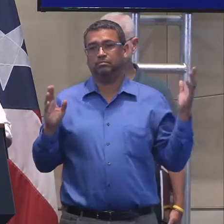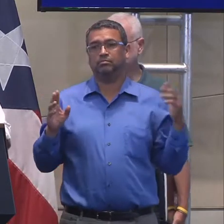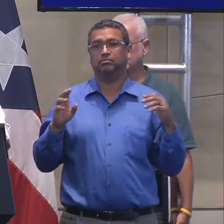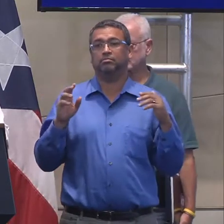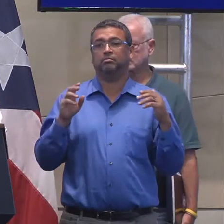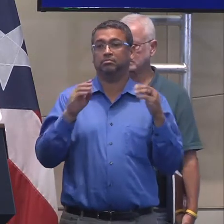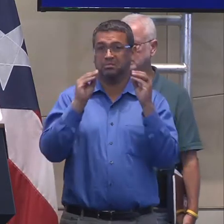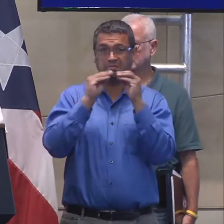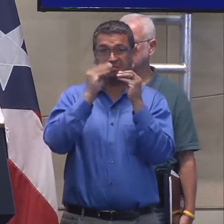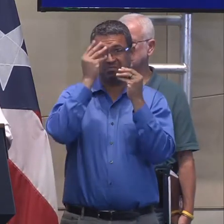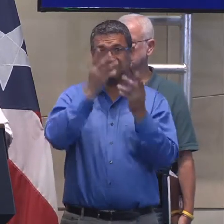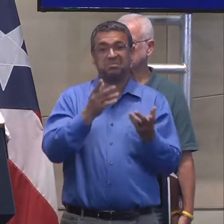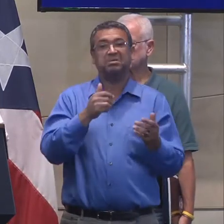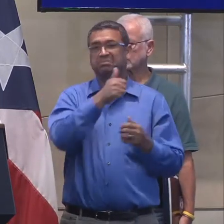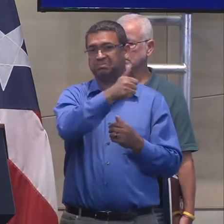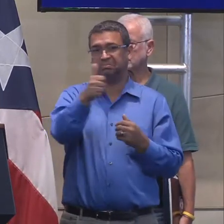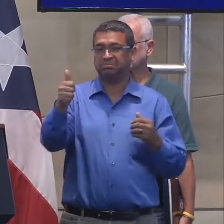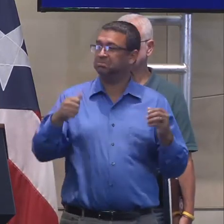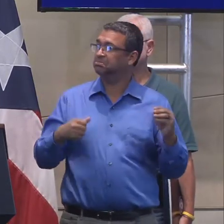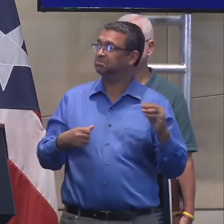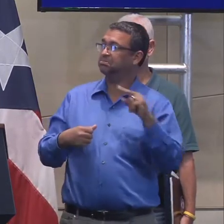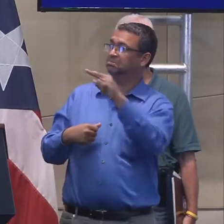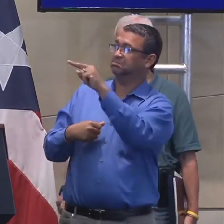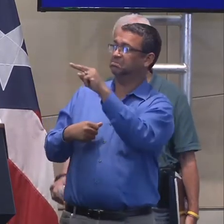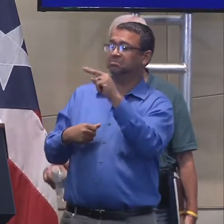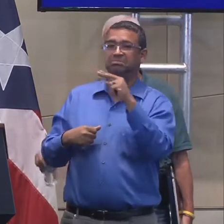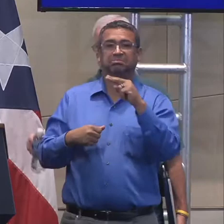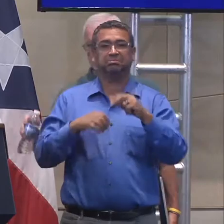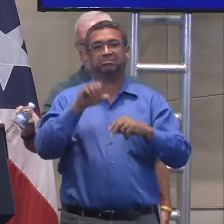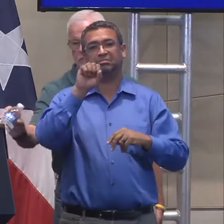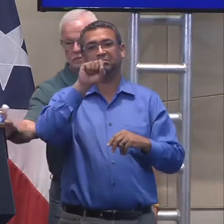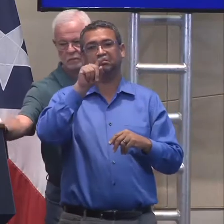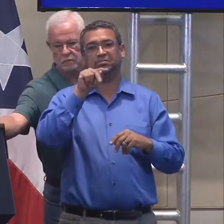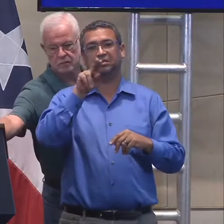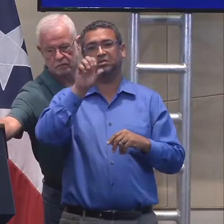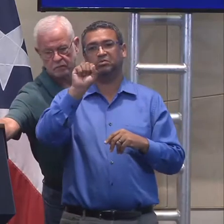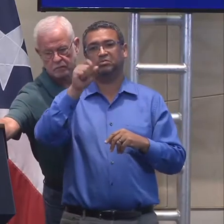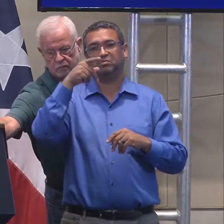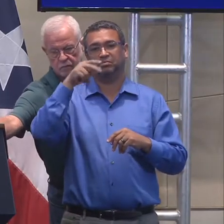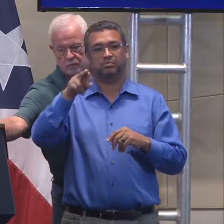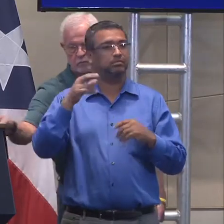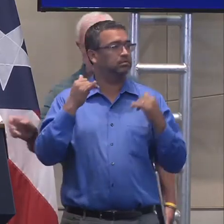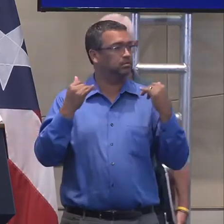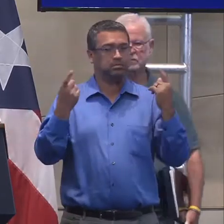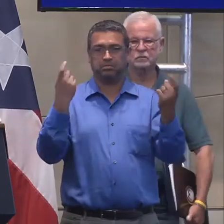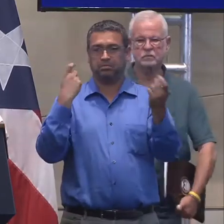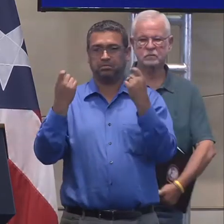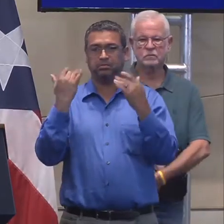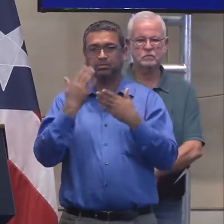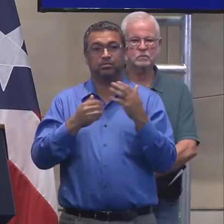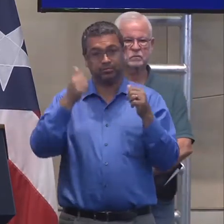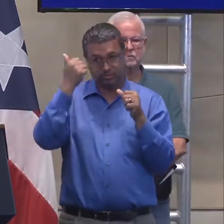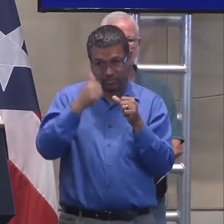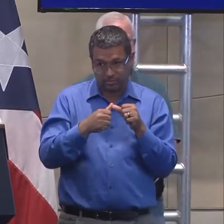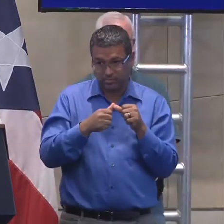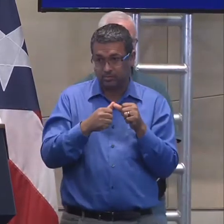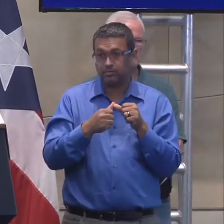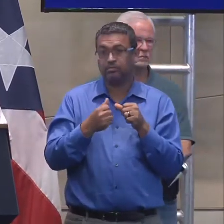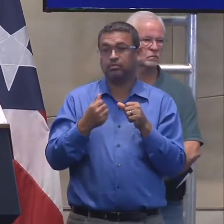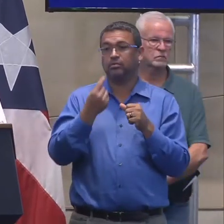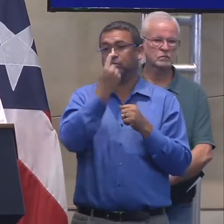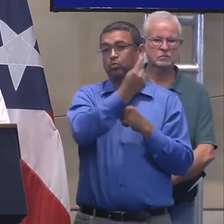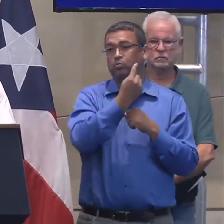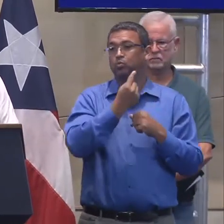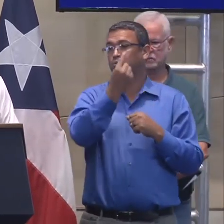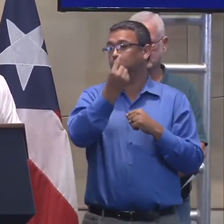los podemos ver en la página y estamos disponibles para cualquier pregunta. Vamos a tomar algunas preguntas. Les reitero, por favor, una pregunta por